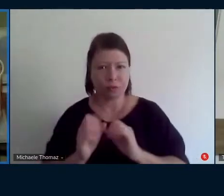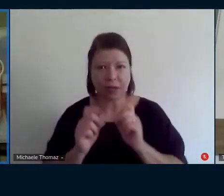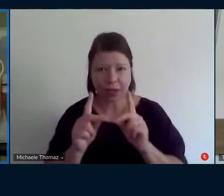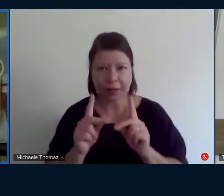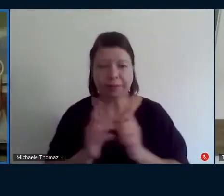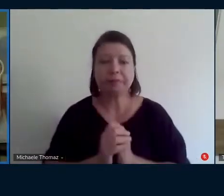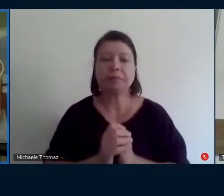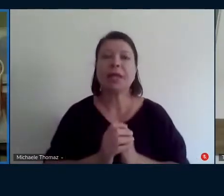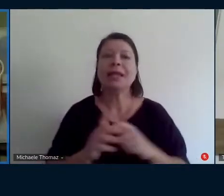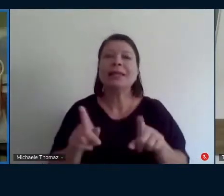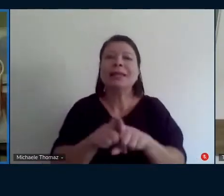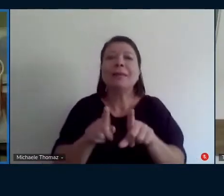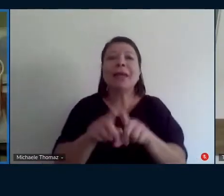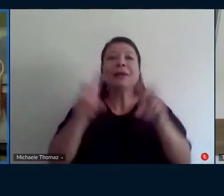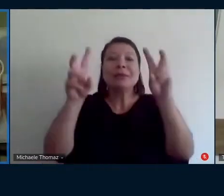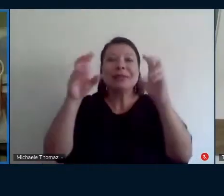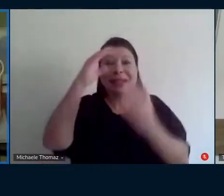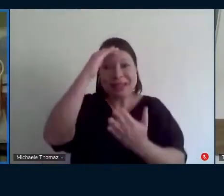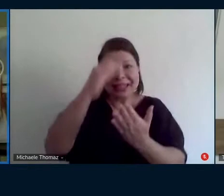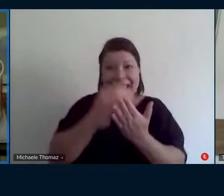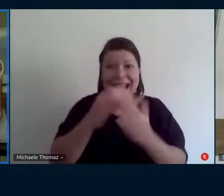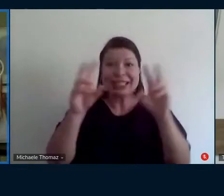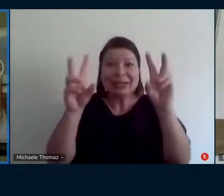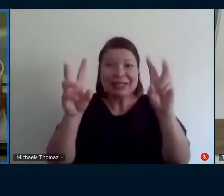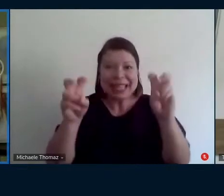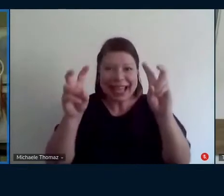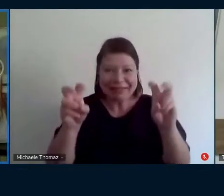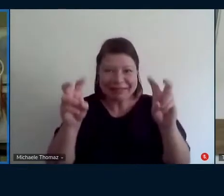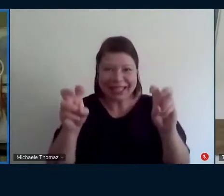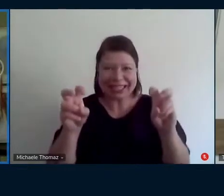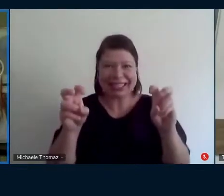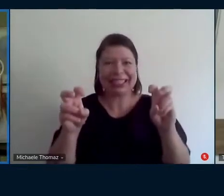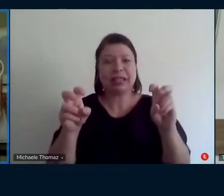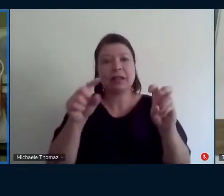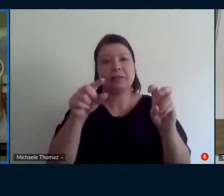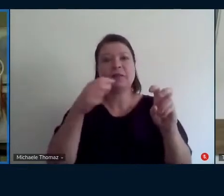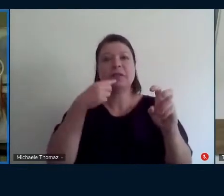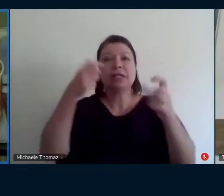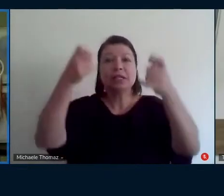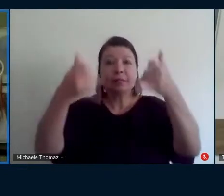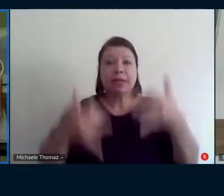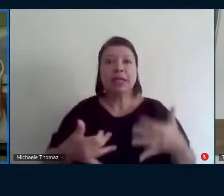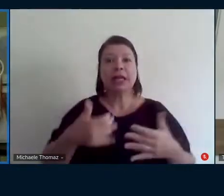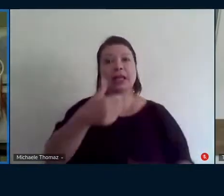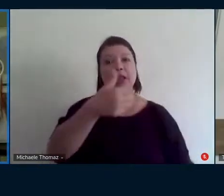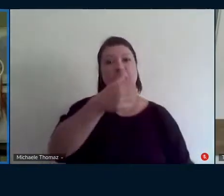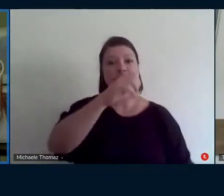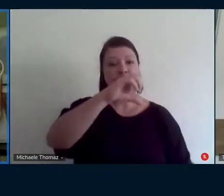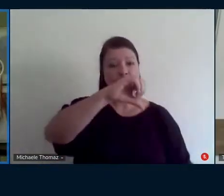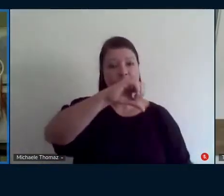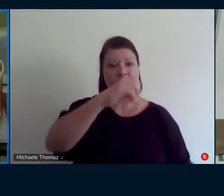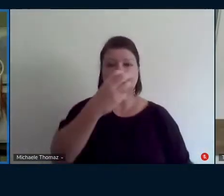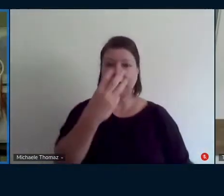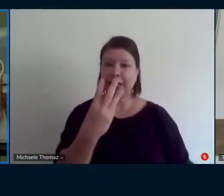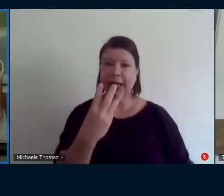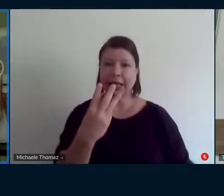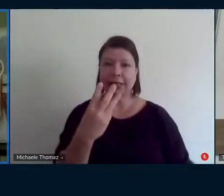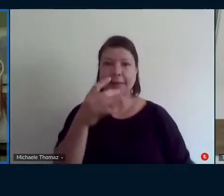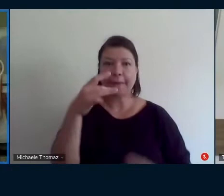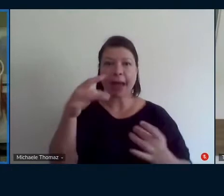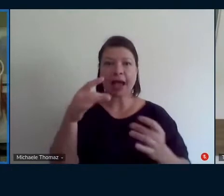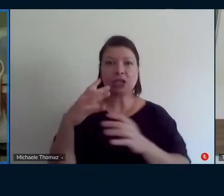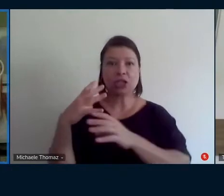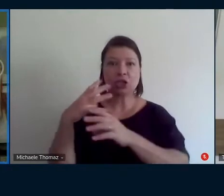dá para considerar isso mas você fala em 93 páginas do trabalho em algumas